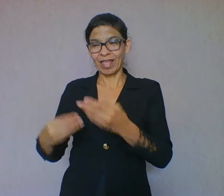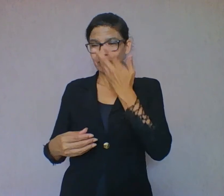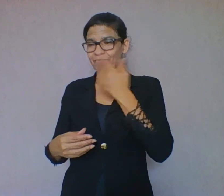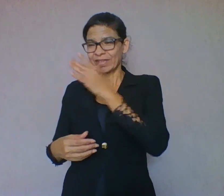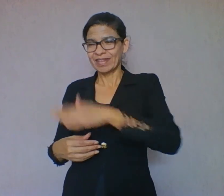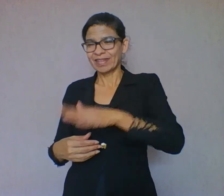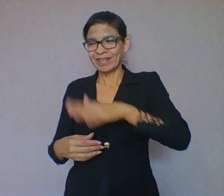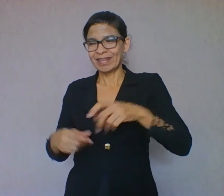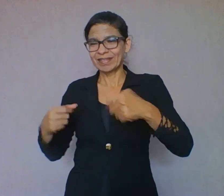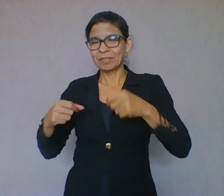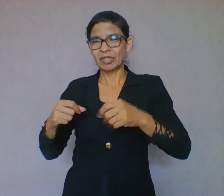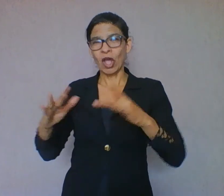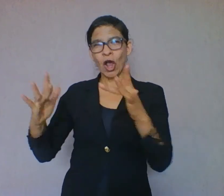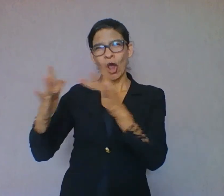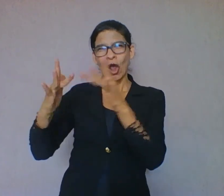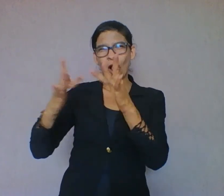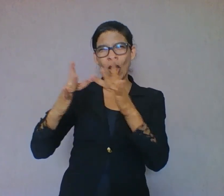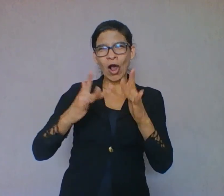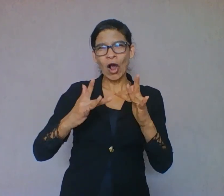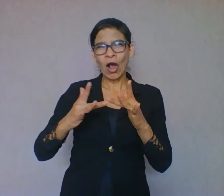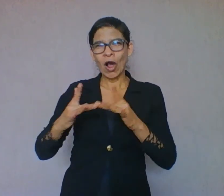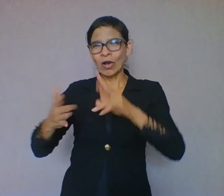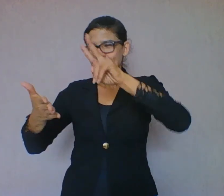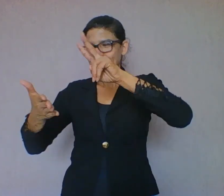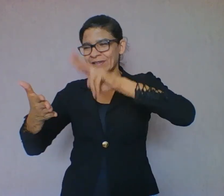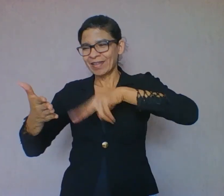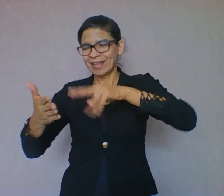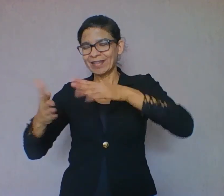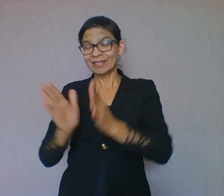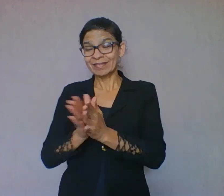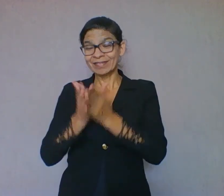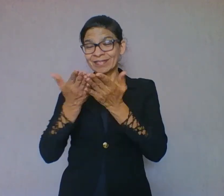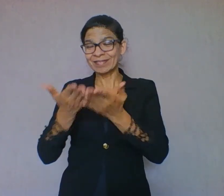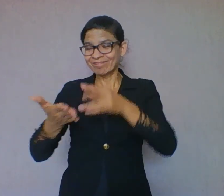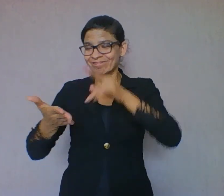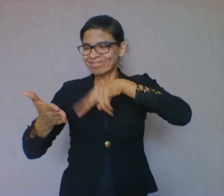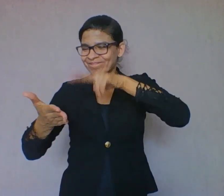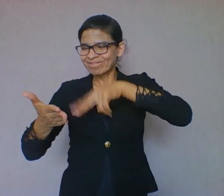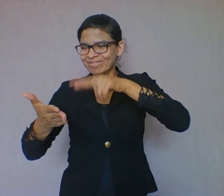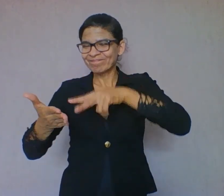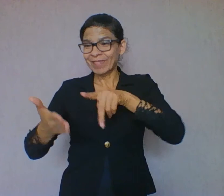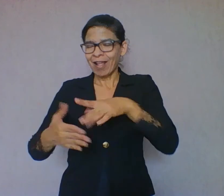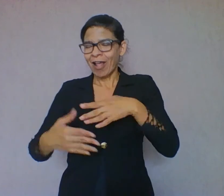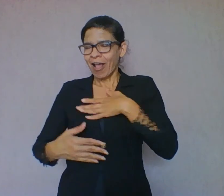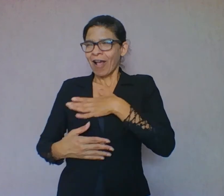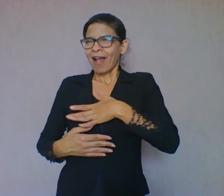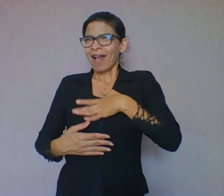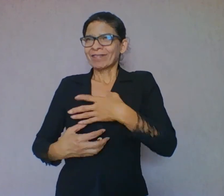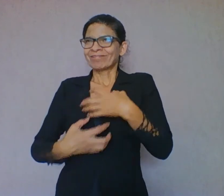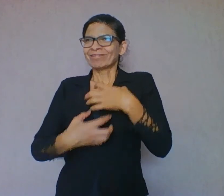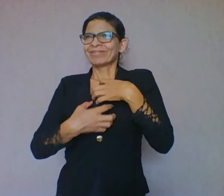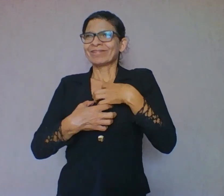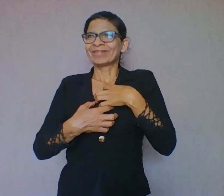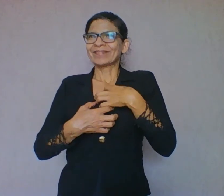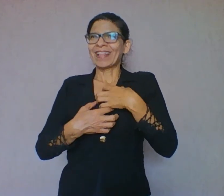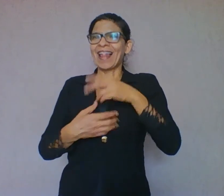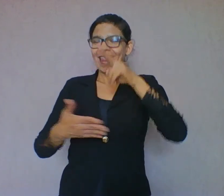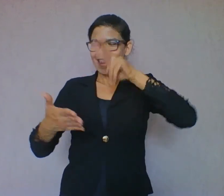fácil ela tomar gosto pela leitura. O quarto, deixe os livros ao alcance das mãos para que ele folheie.